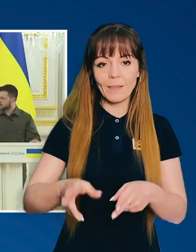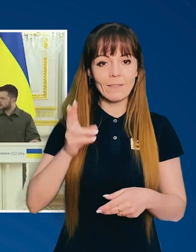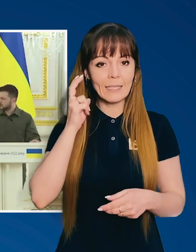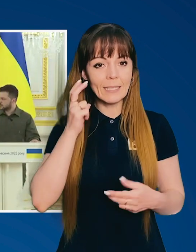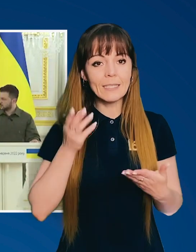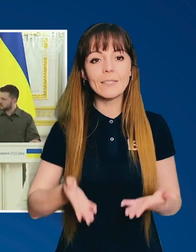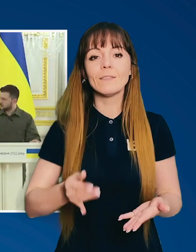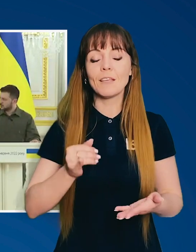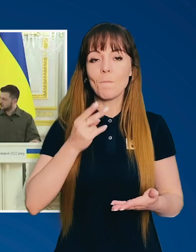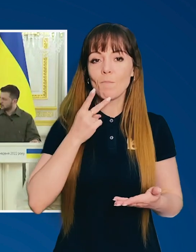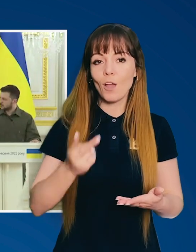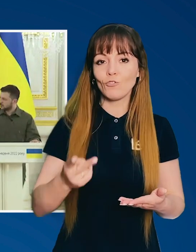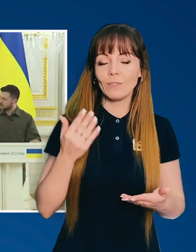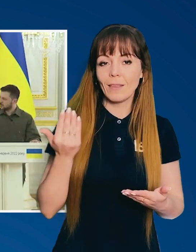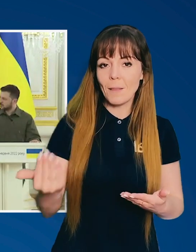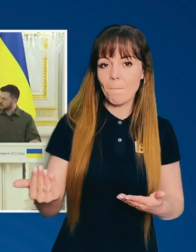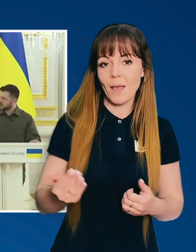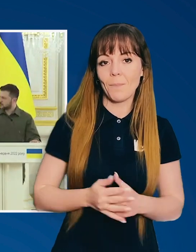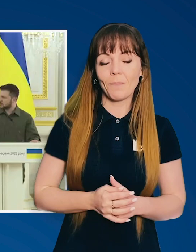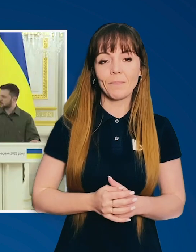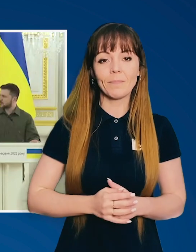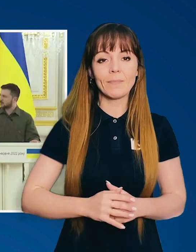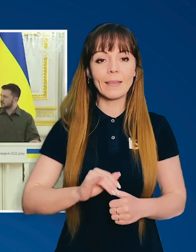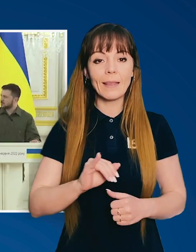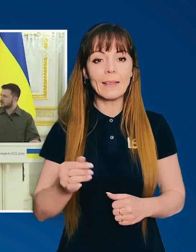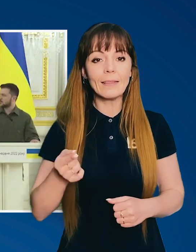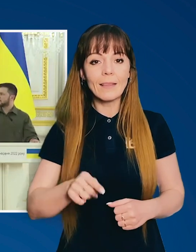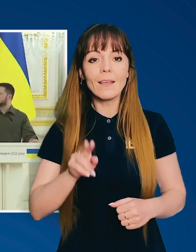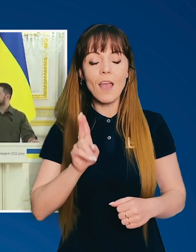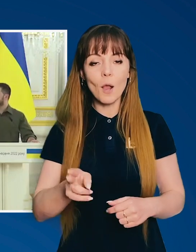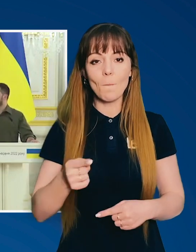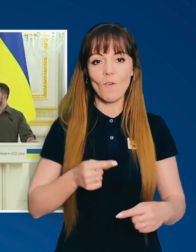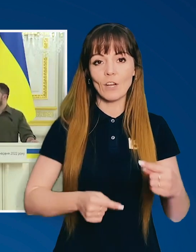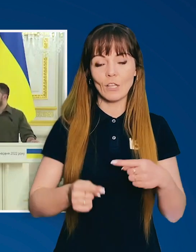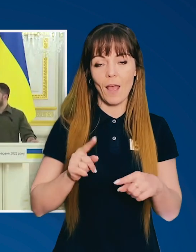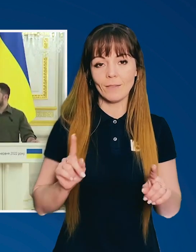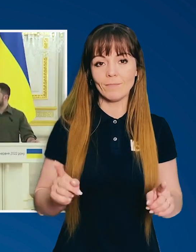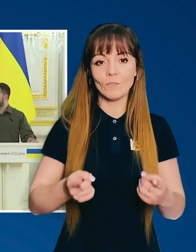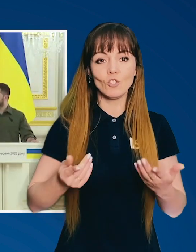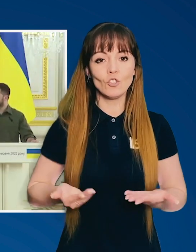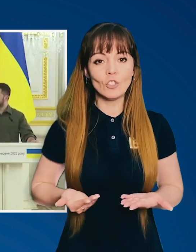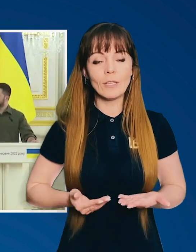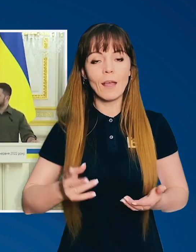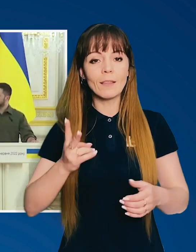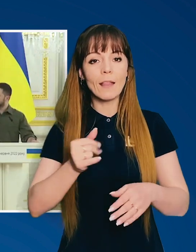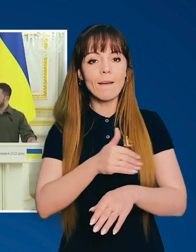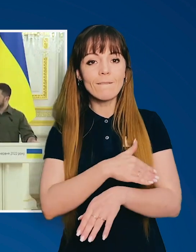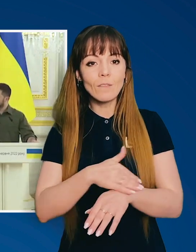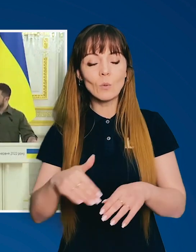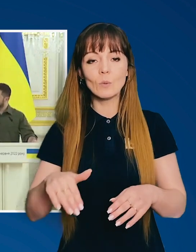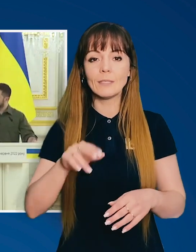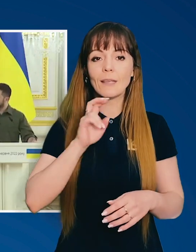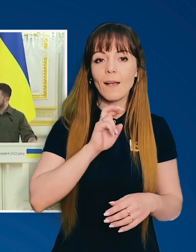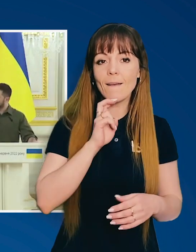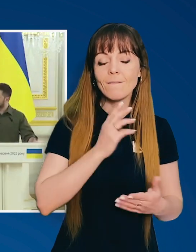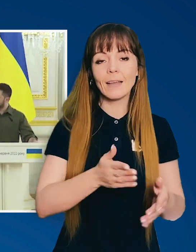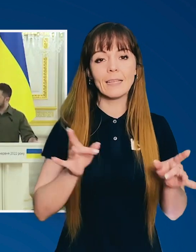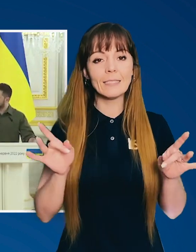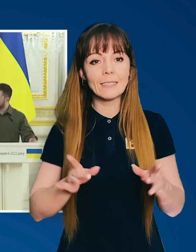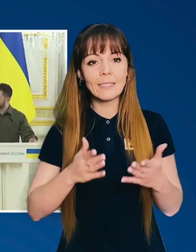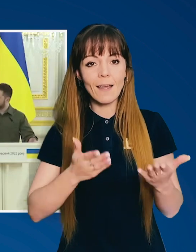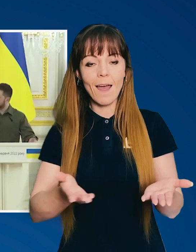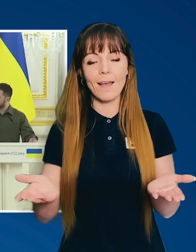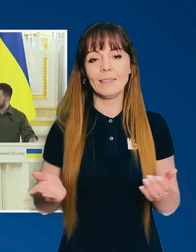знову бути у Києві і бачити тебе. І те, як повертається життя на вулиці,